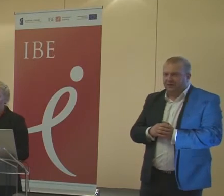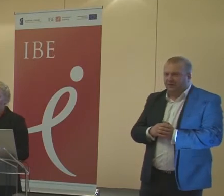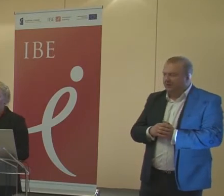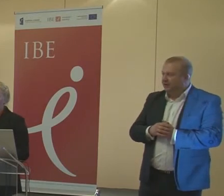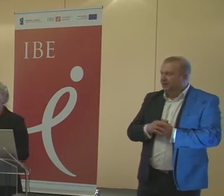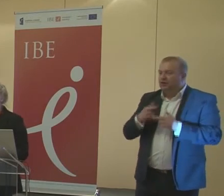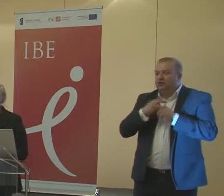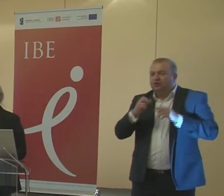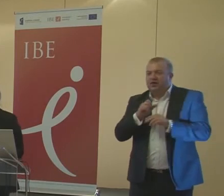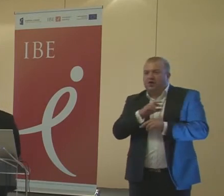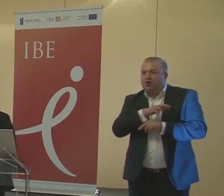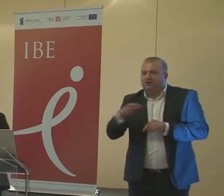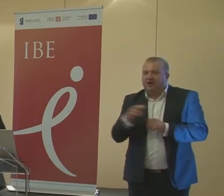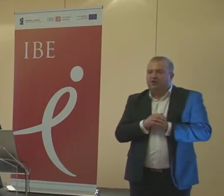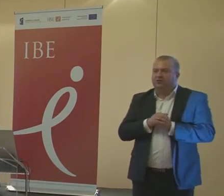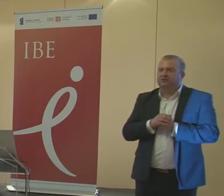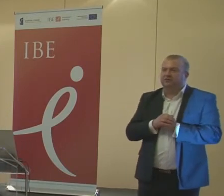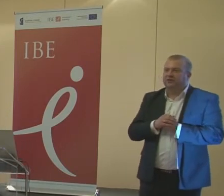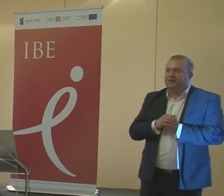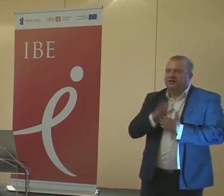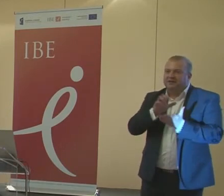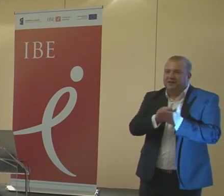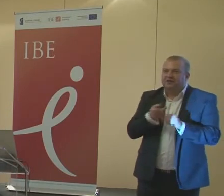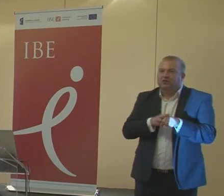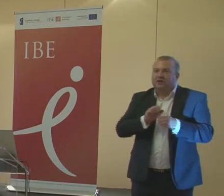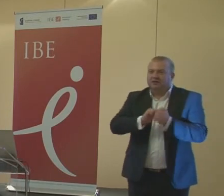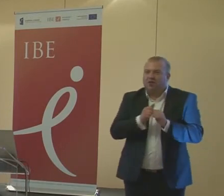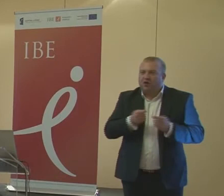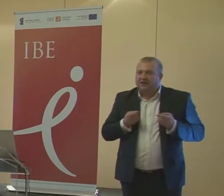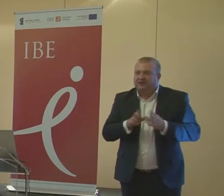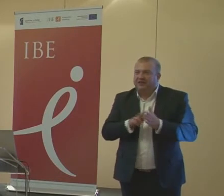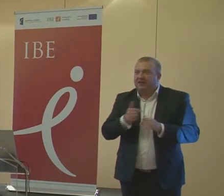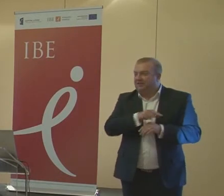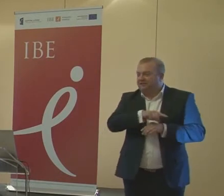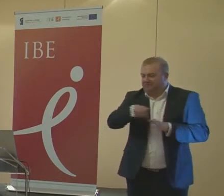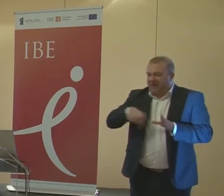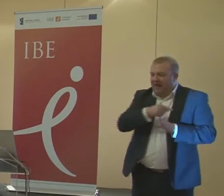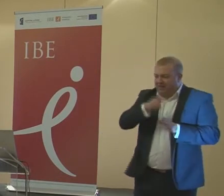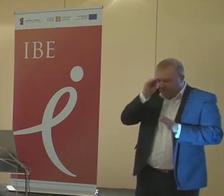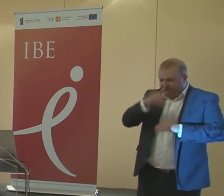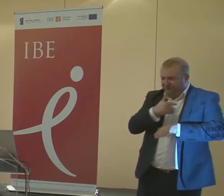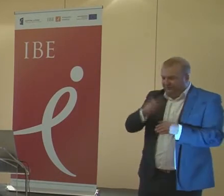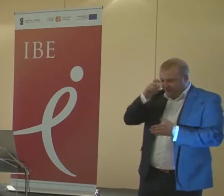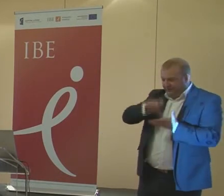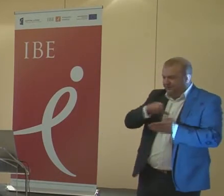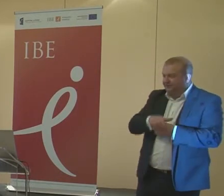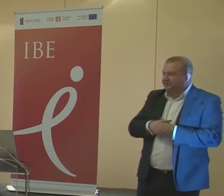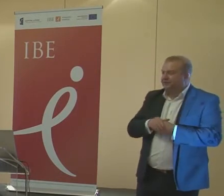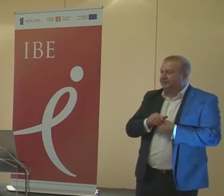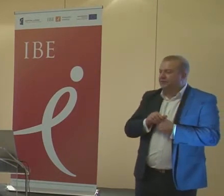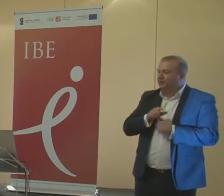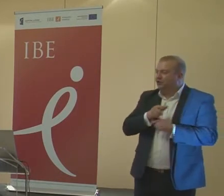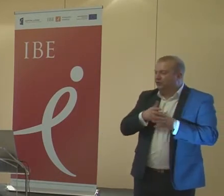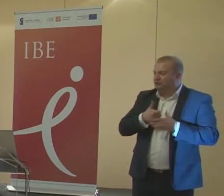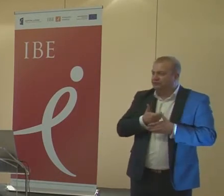Różnego rodzaju zajęcia, które są organizowane również na terenie specjalnego ośrodka szkolno-wychowawczego numer jeden, to